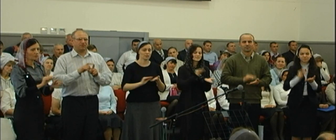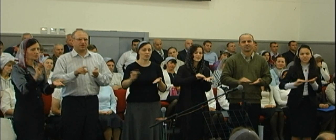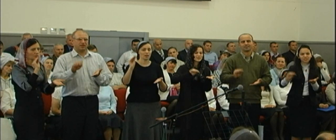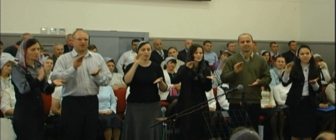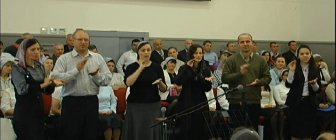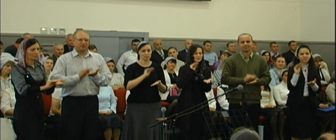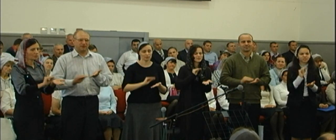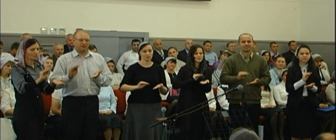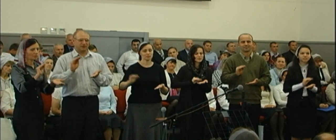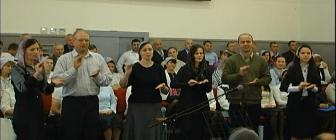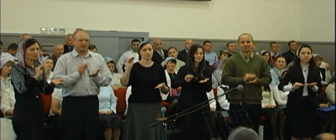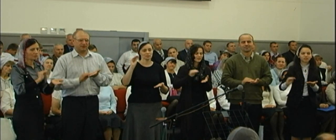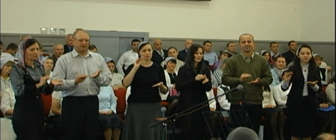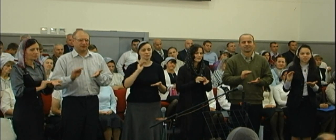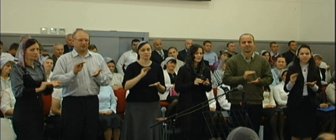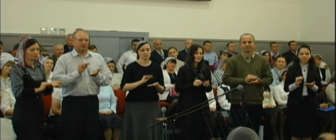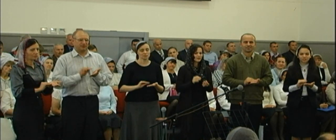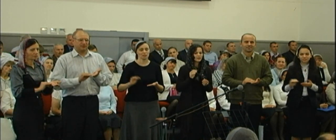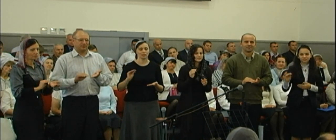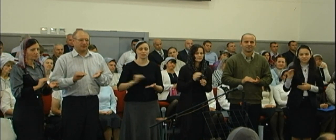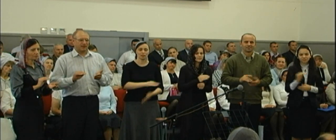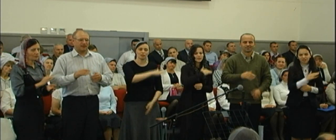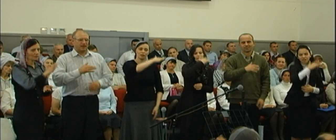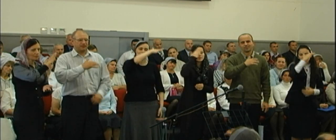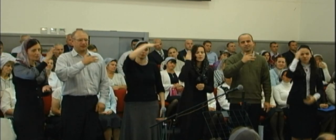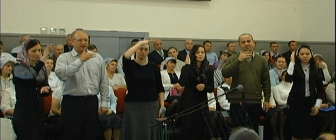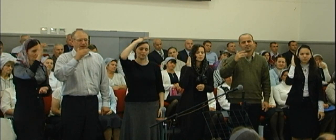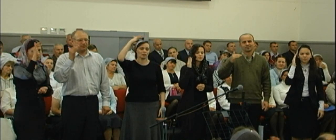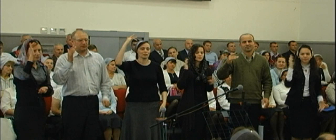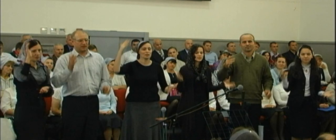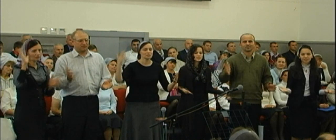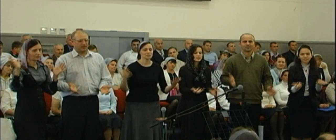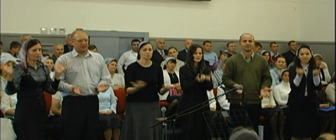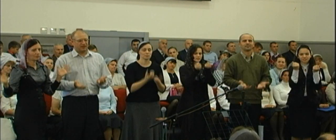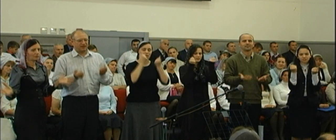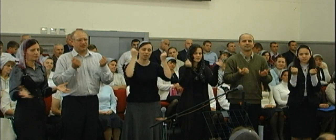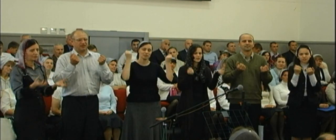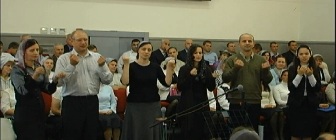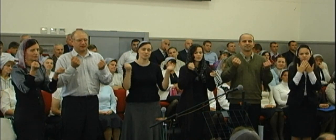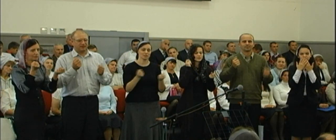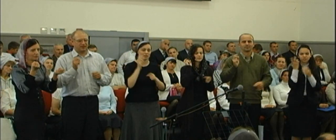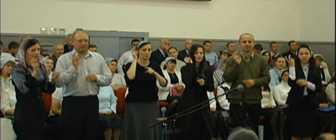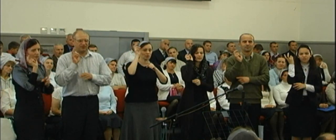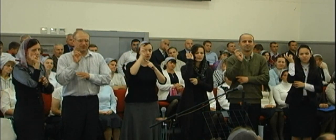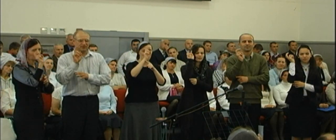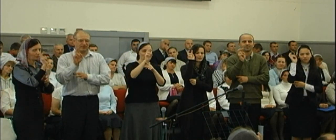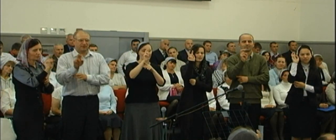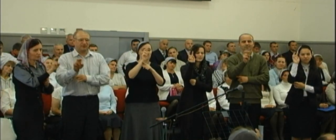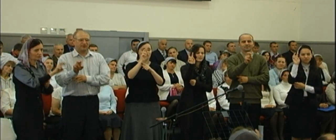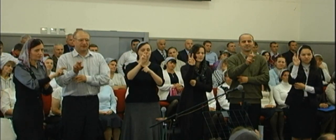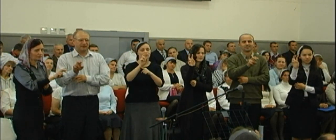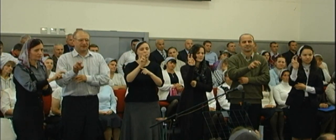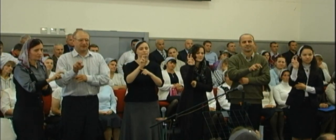напишет На небесах спасителю придем